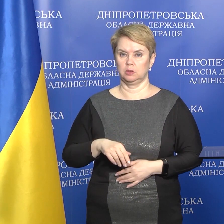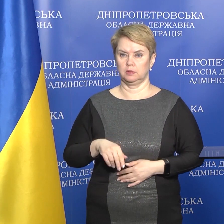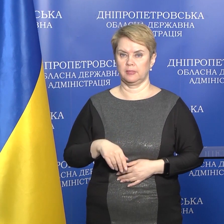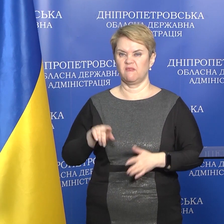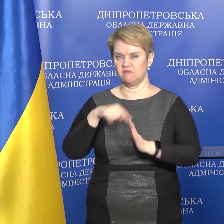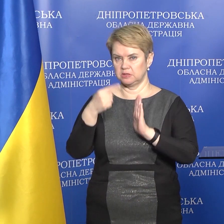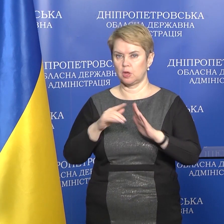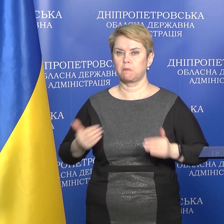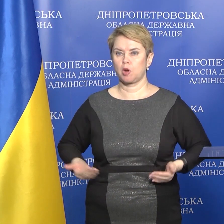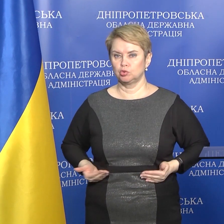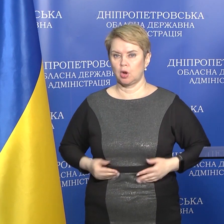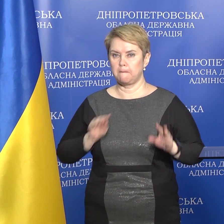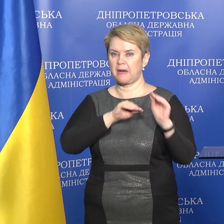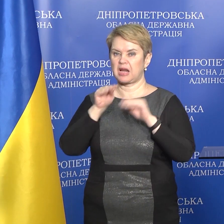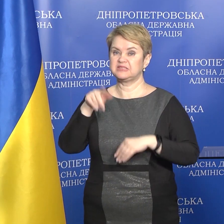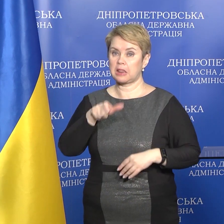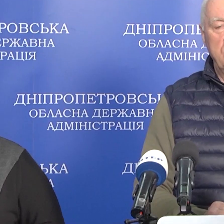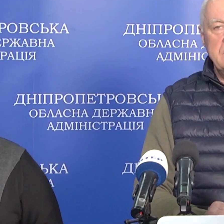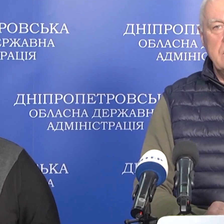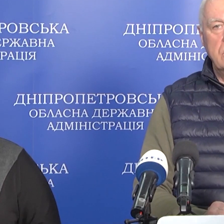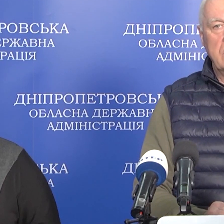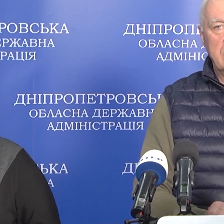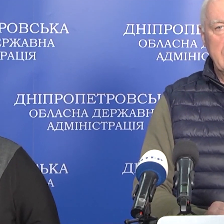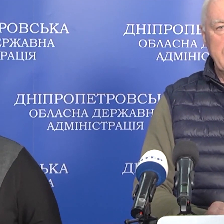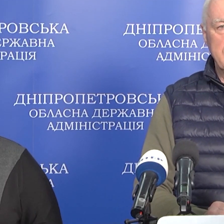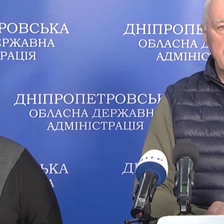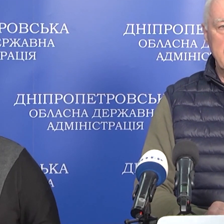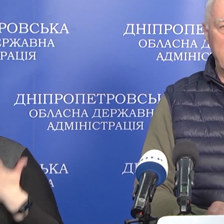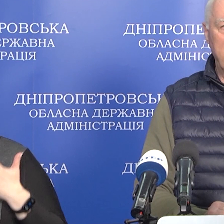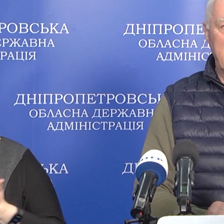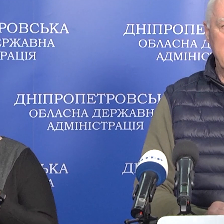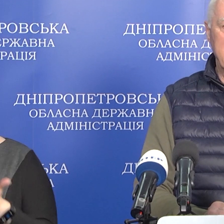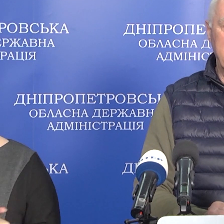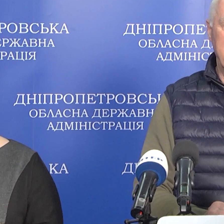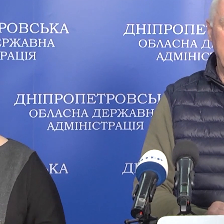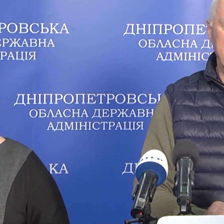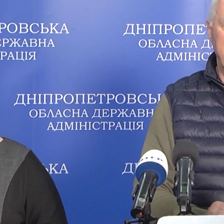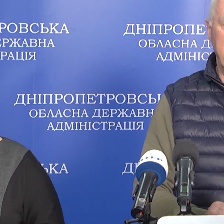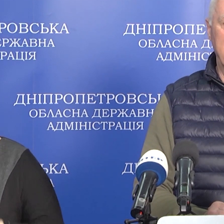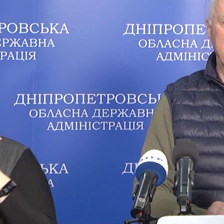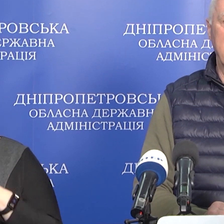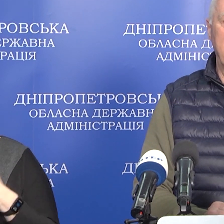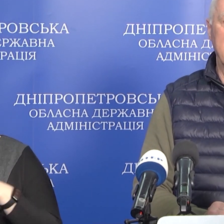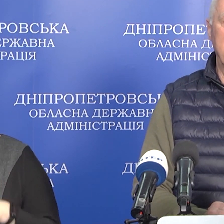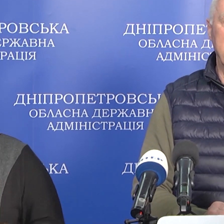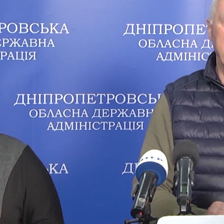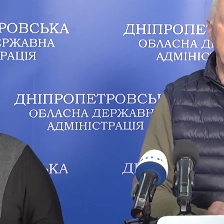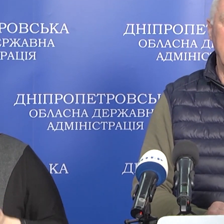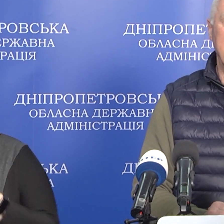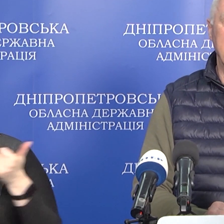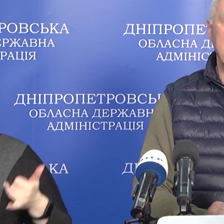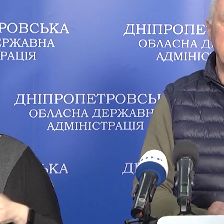в місті проживає переселенців. Офіційно, які зареєструвалися через відділ соціального